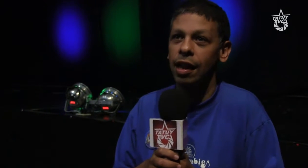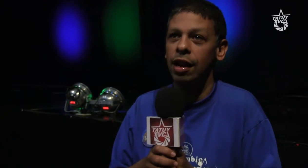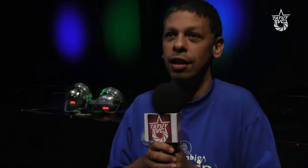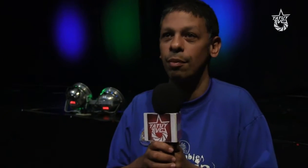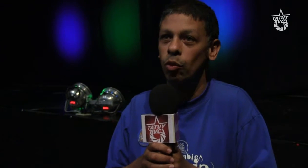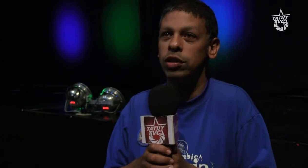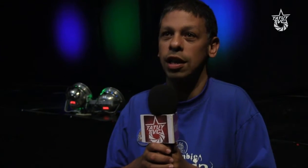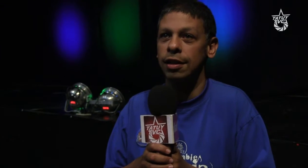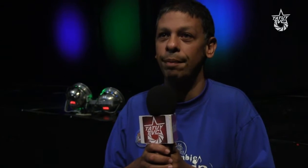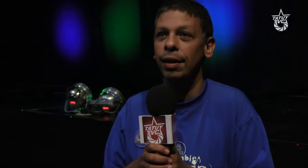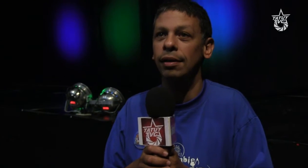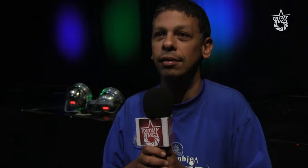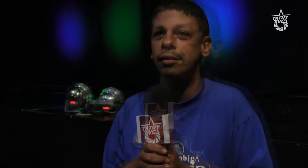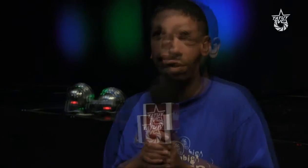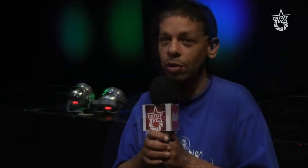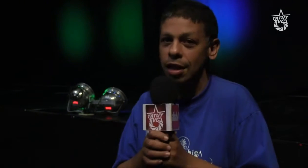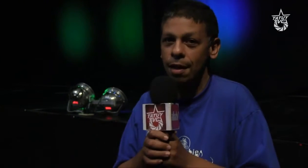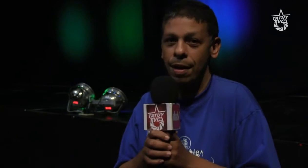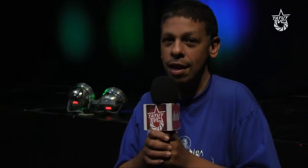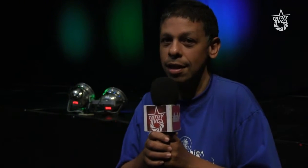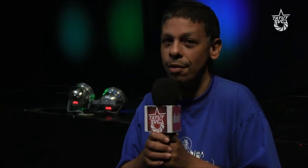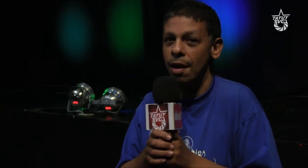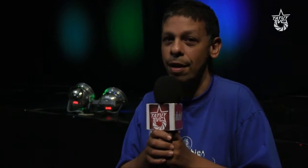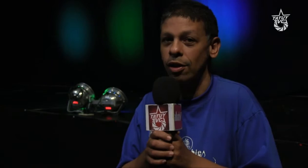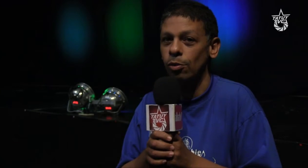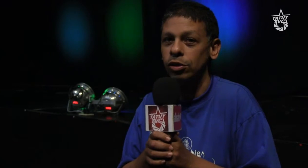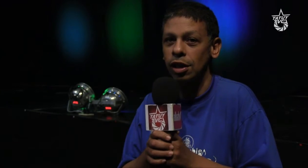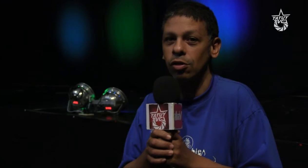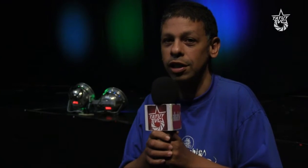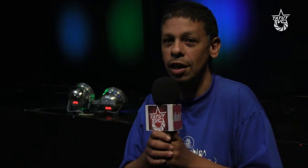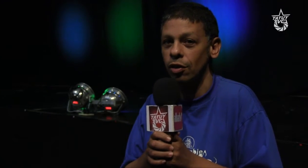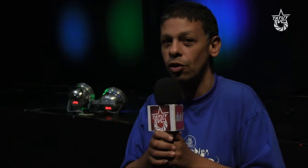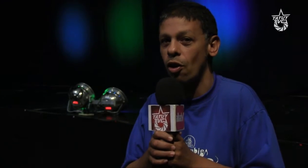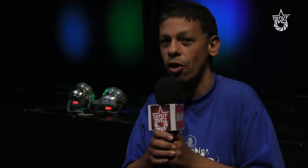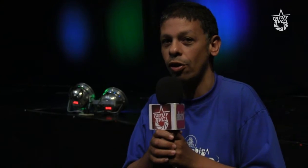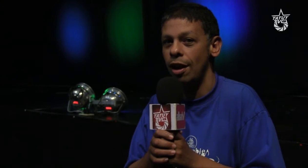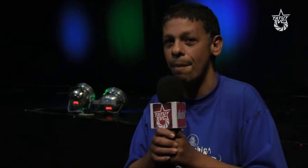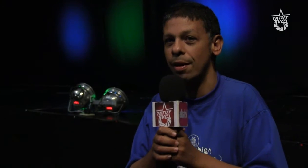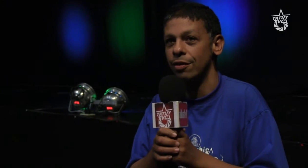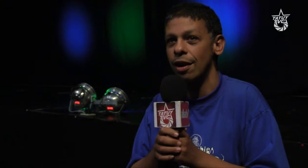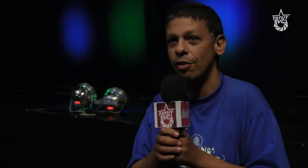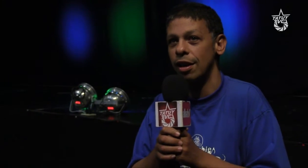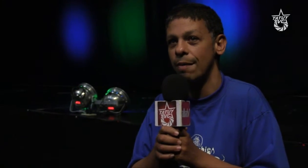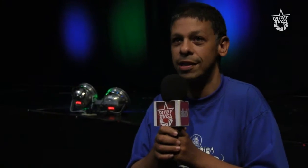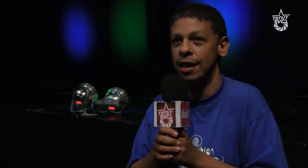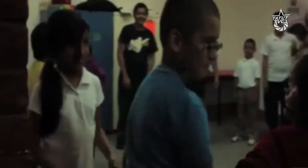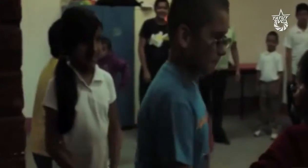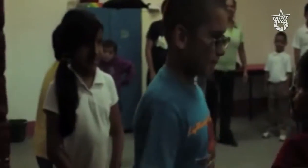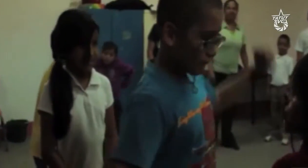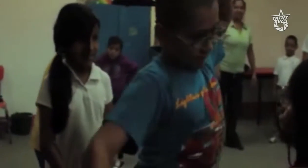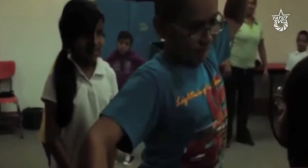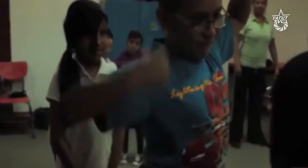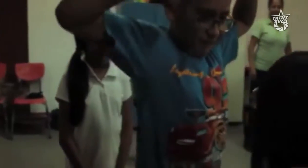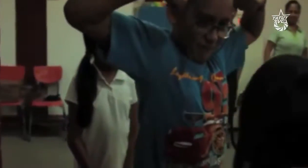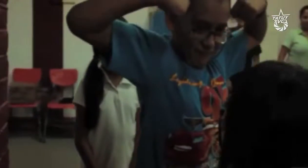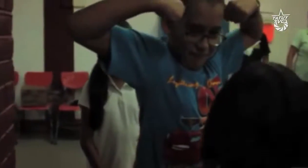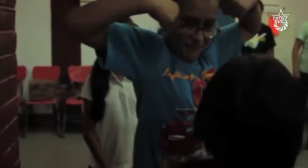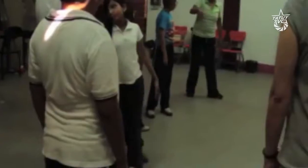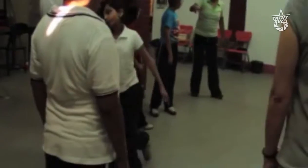música también. Me gusta esta experiencia porque he aprendido muchas cosas de los sordos y las personas con discapacidad. Aunque todavía quedan